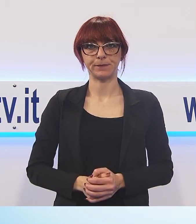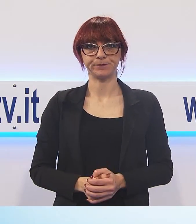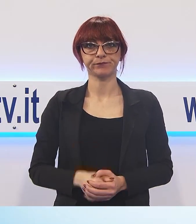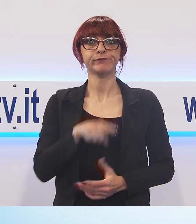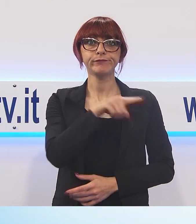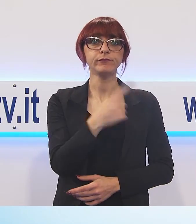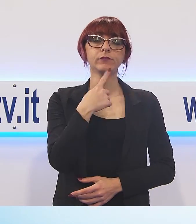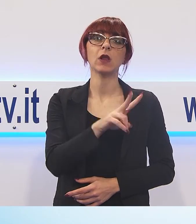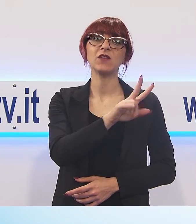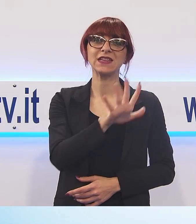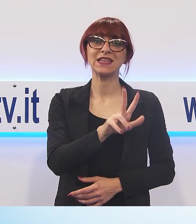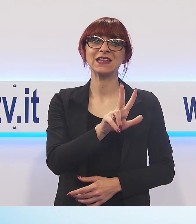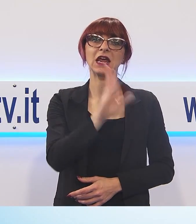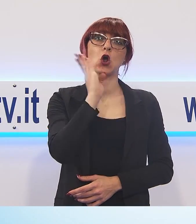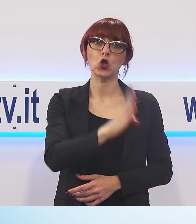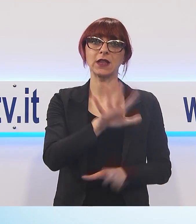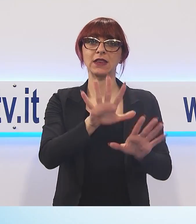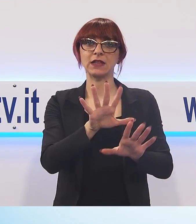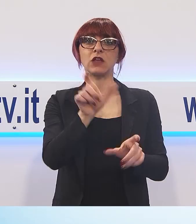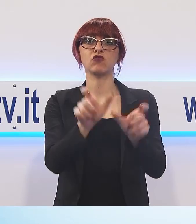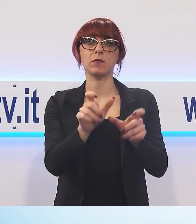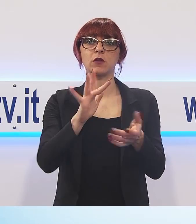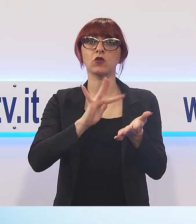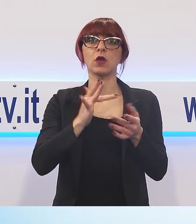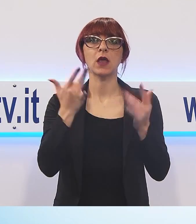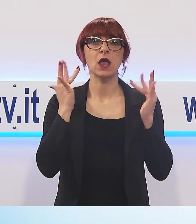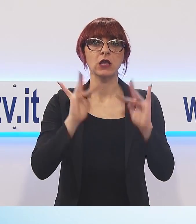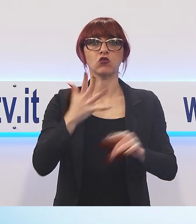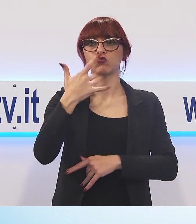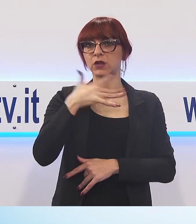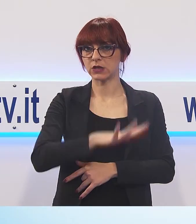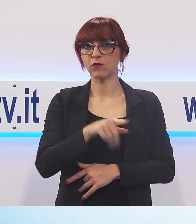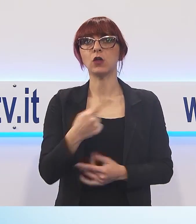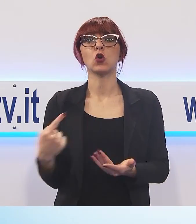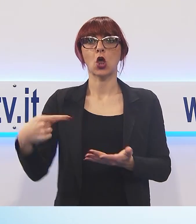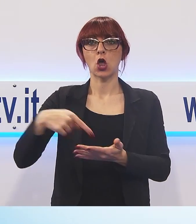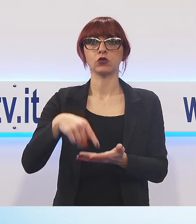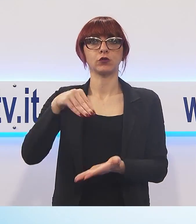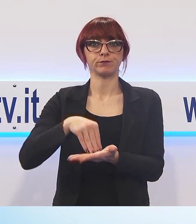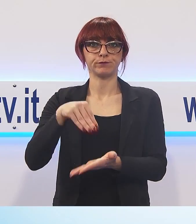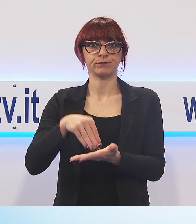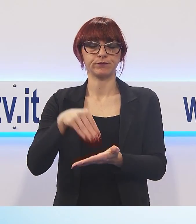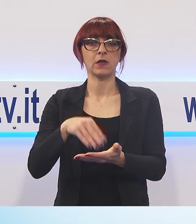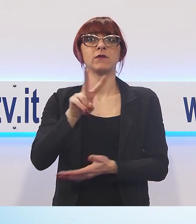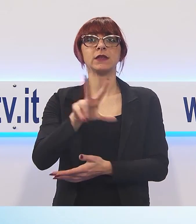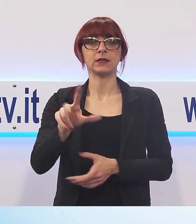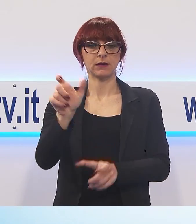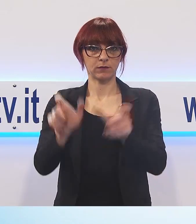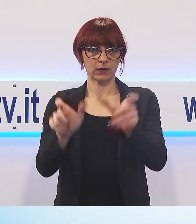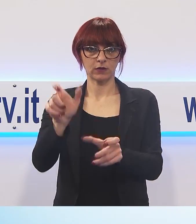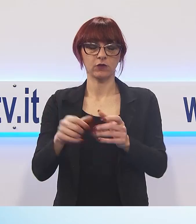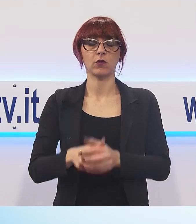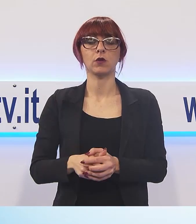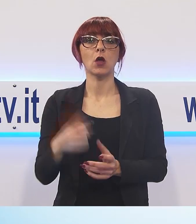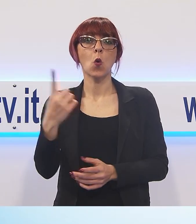condanne e 10 assoluzioni, sono tornati alla sbarra 22 imputati, depennato Salvatore Andronico, vittima poche settimane fa di una